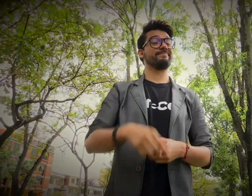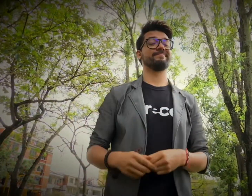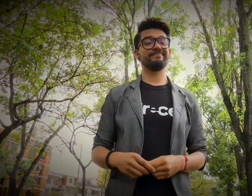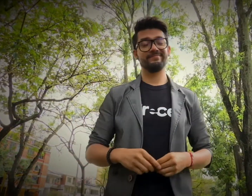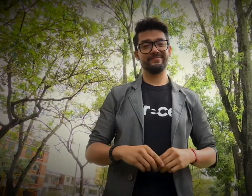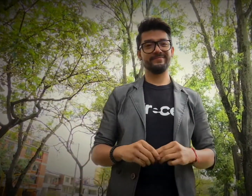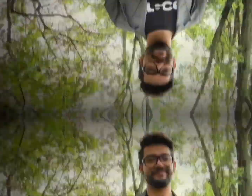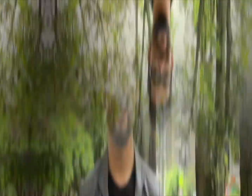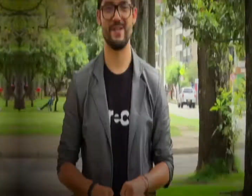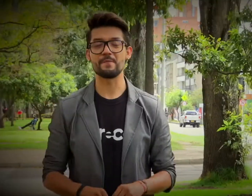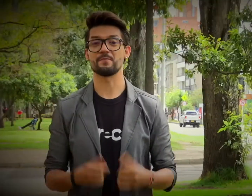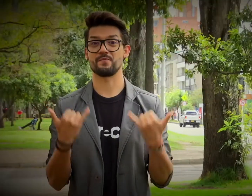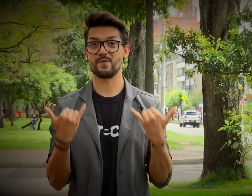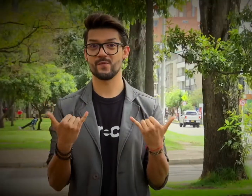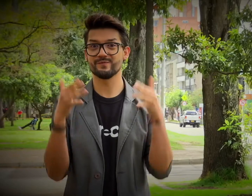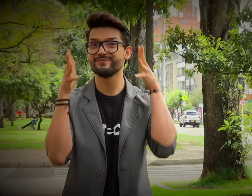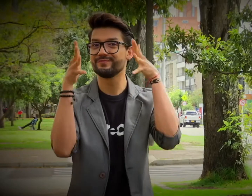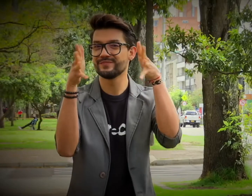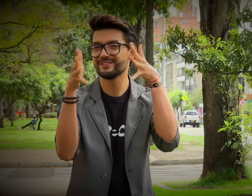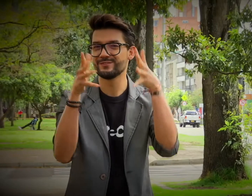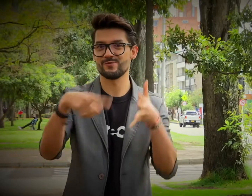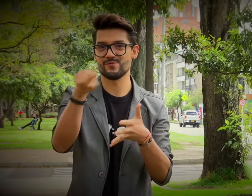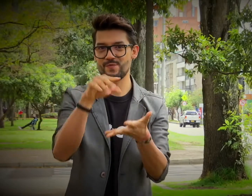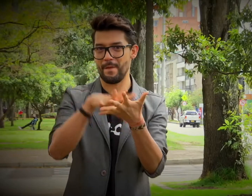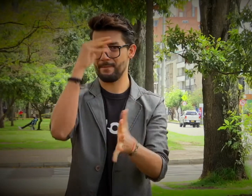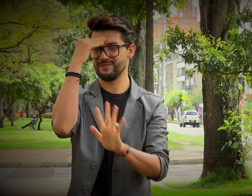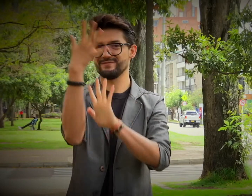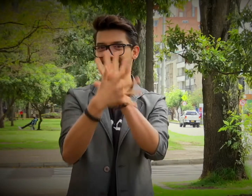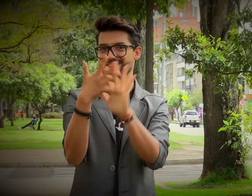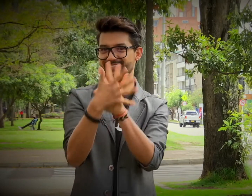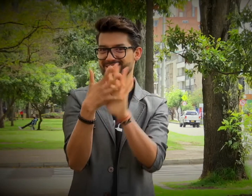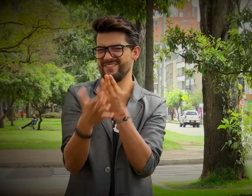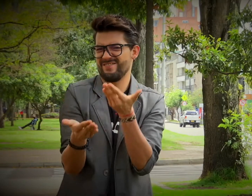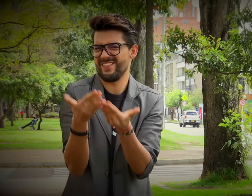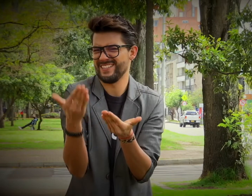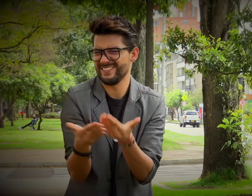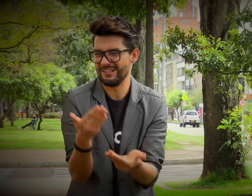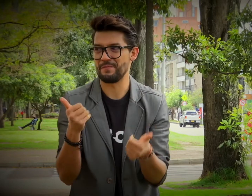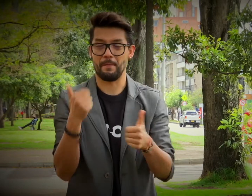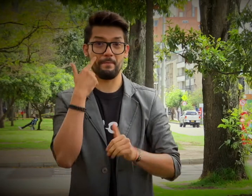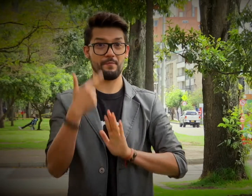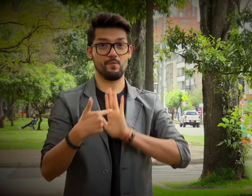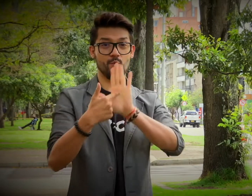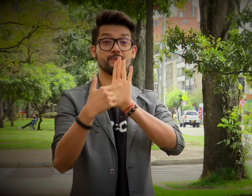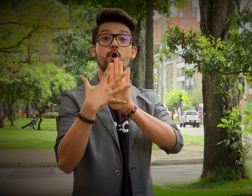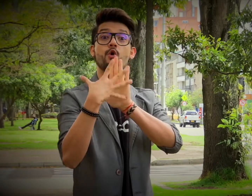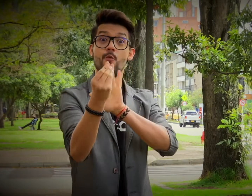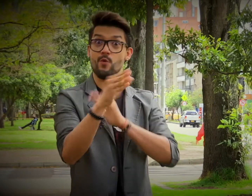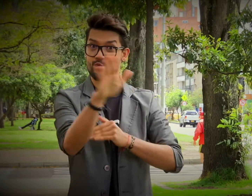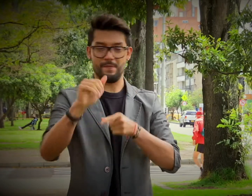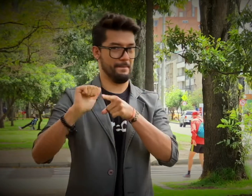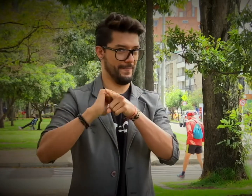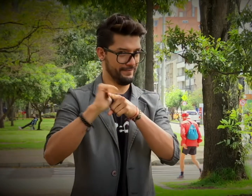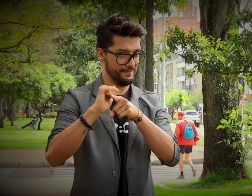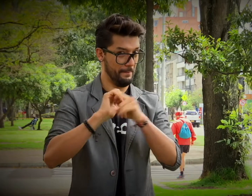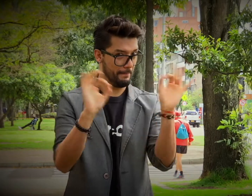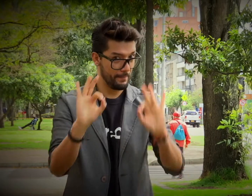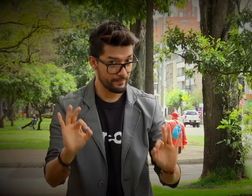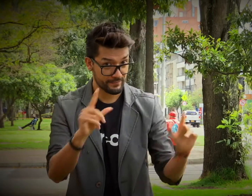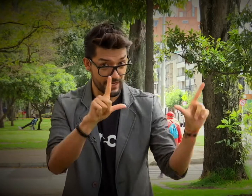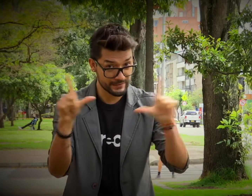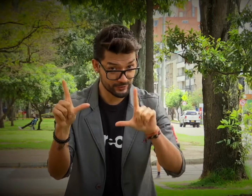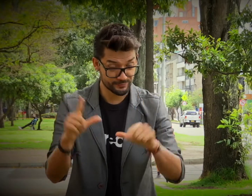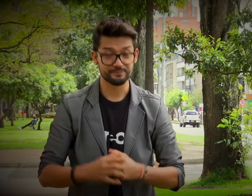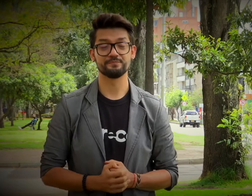dignidad. Ahora les voy a enseñar cómo se dice ética en Internet en lengua de señas colombiana. Es muy